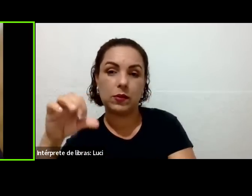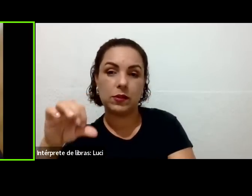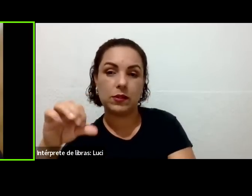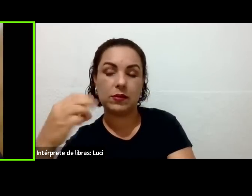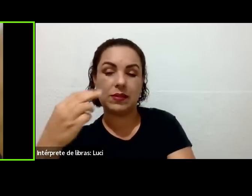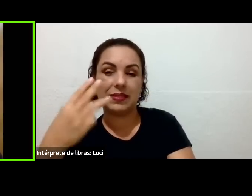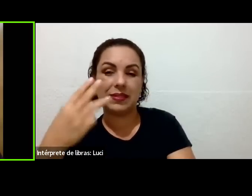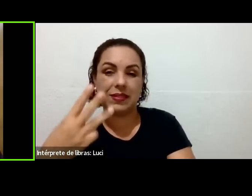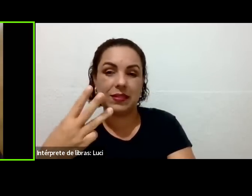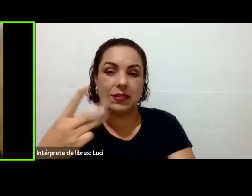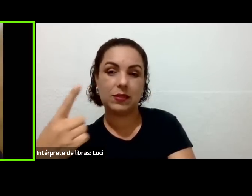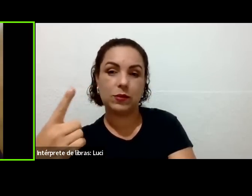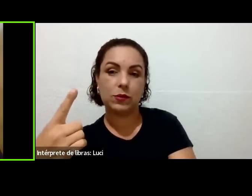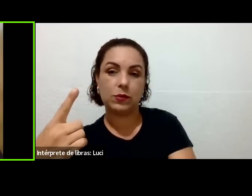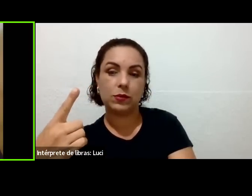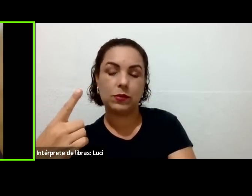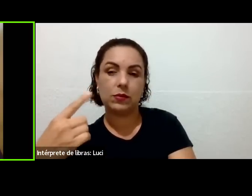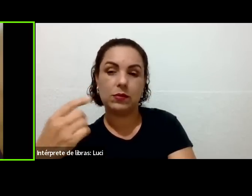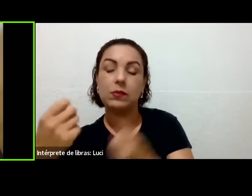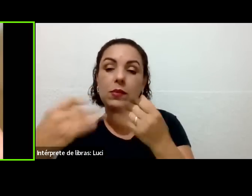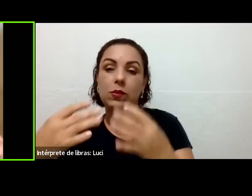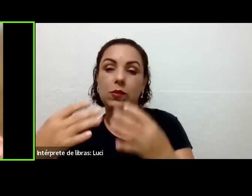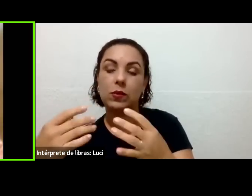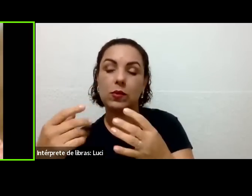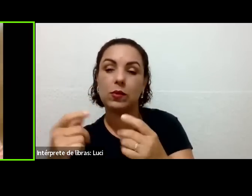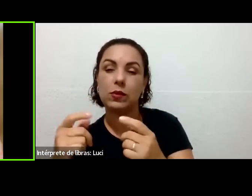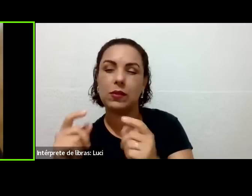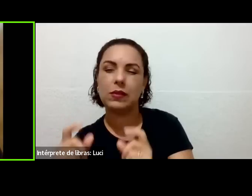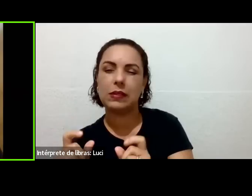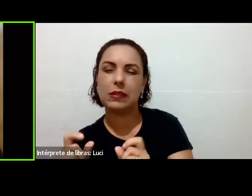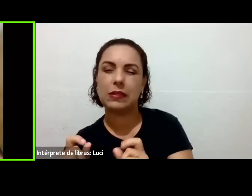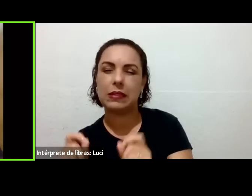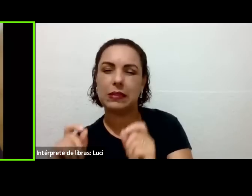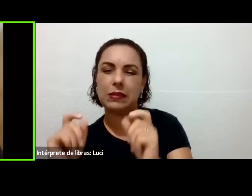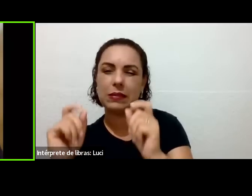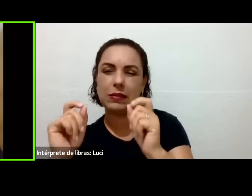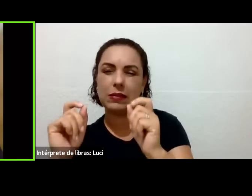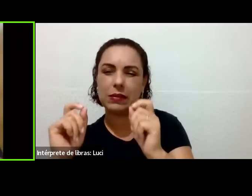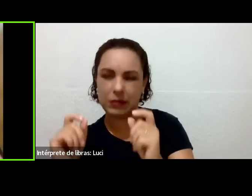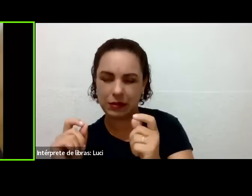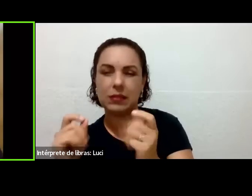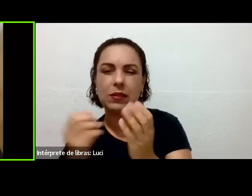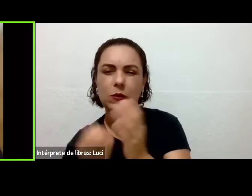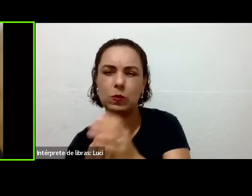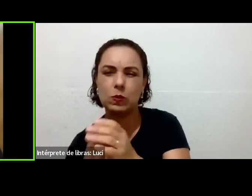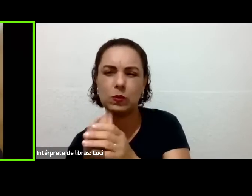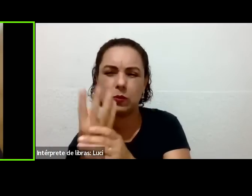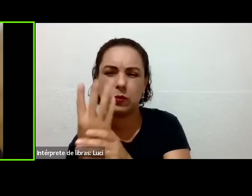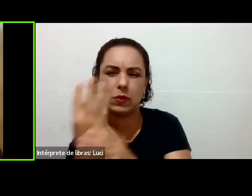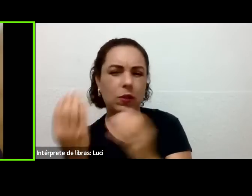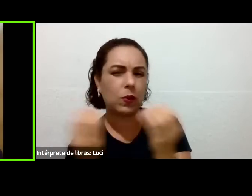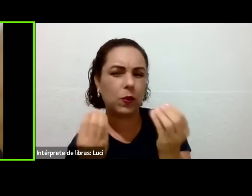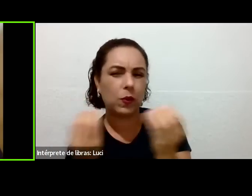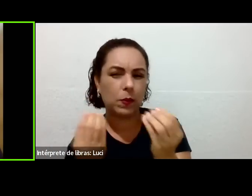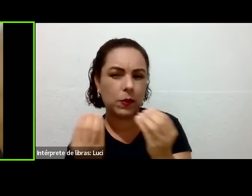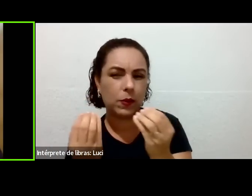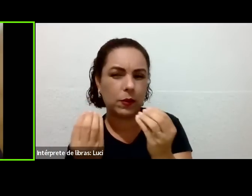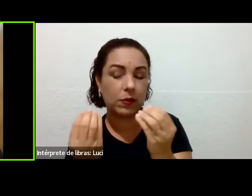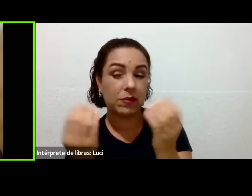a origem do câncer. Não é cura, a origem. Qualquer ambiente